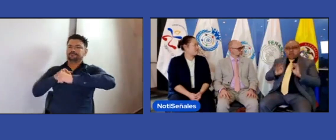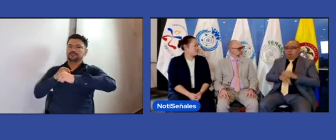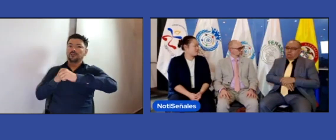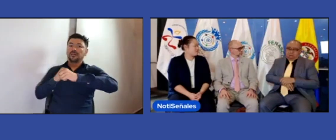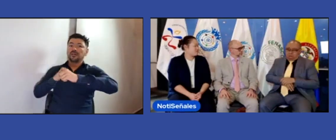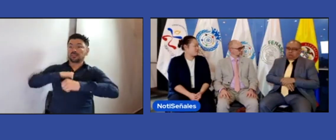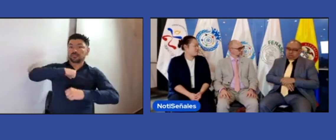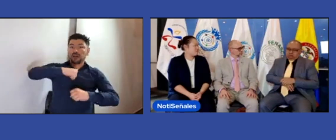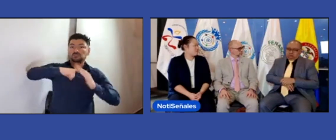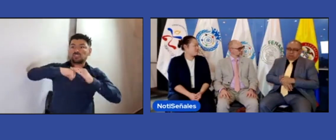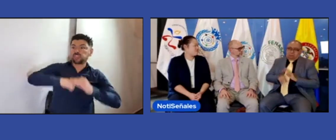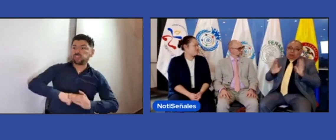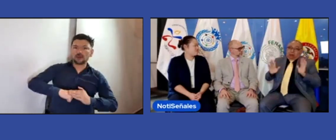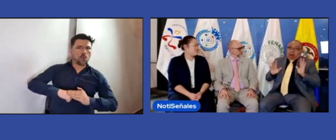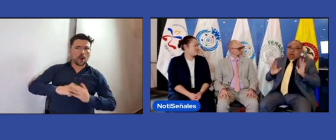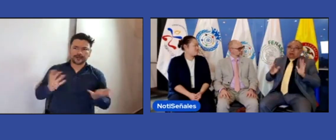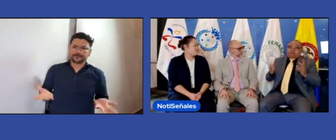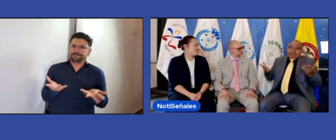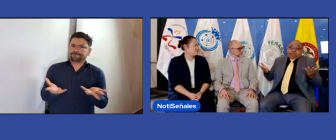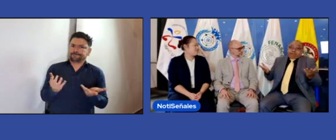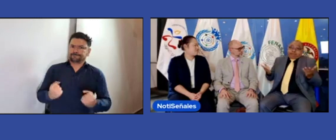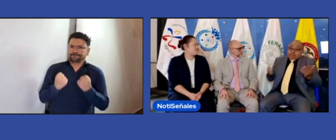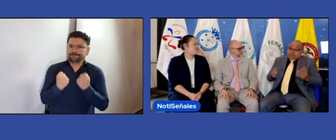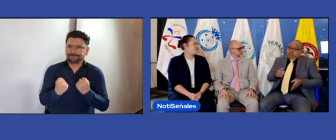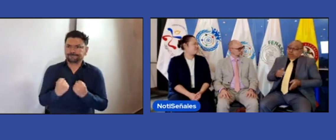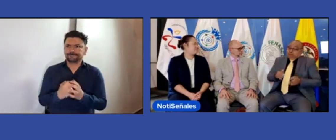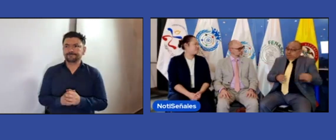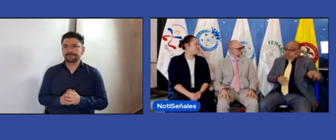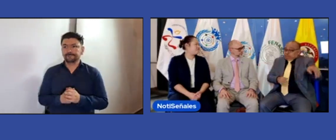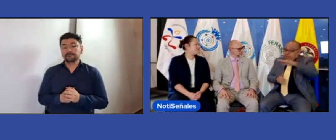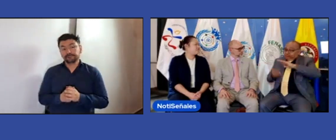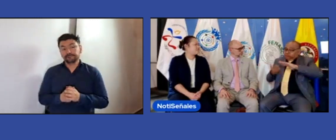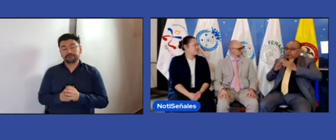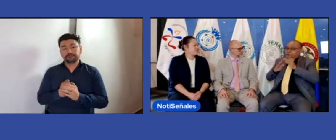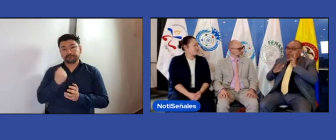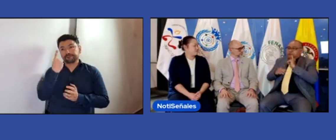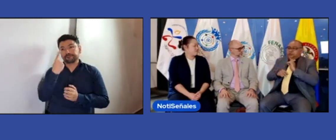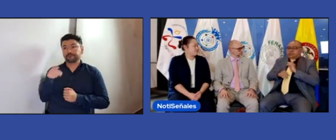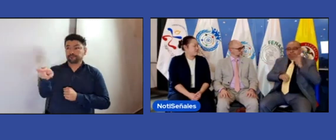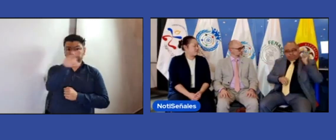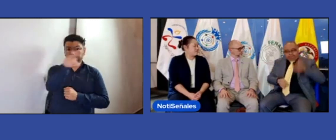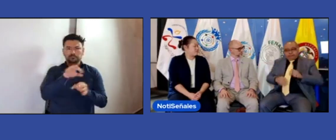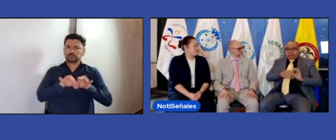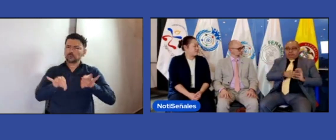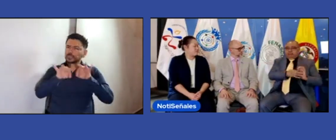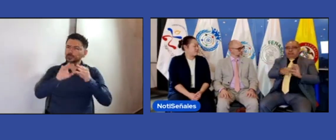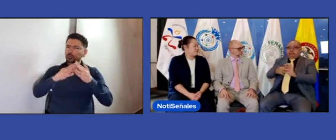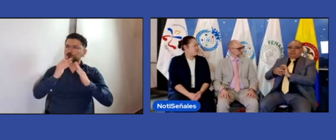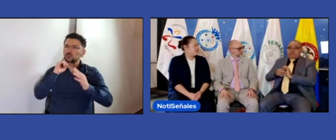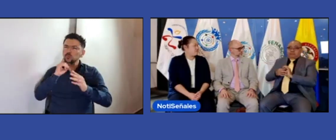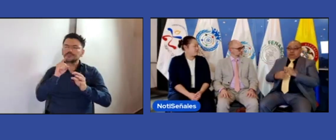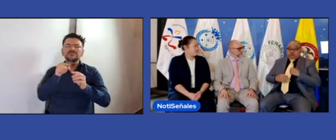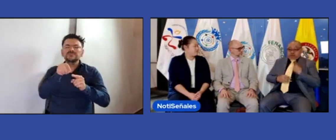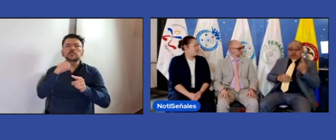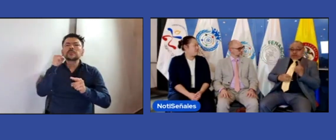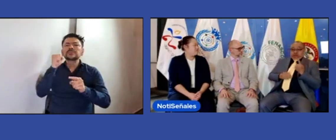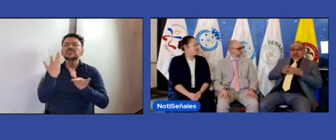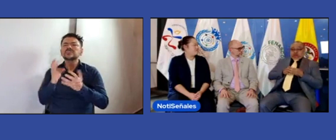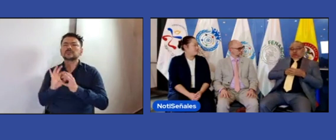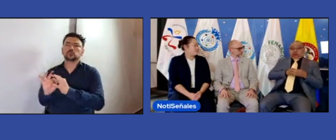¿Hemos tenido la garantía en nuestros derechos? No. Ahí vamos. Seguimos en nuestra lucha. Hay mucha comunidad sorda que es importante que trabajemos